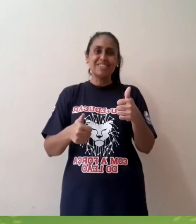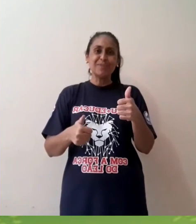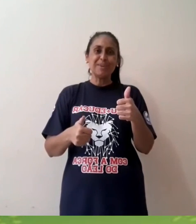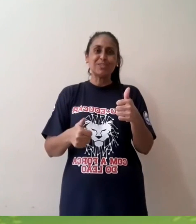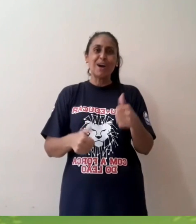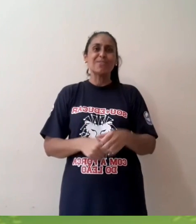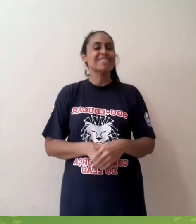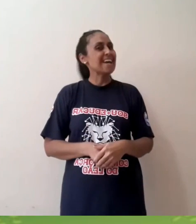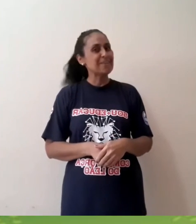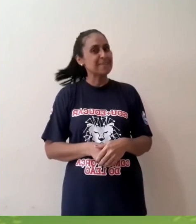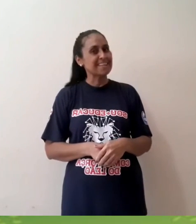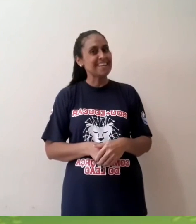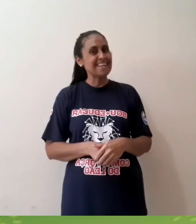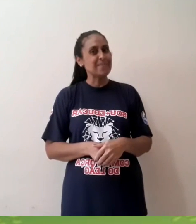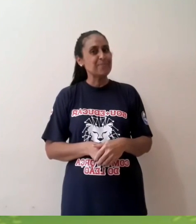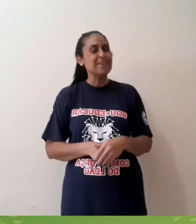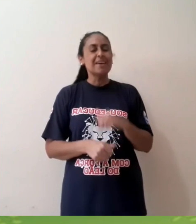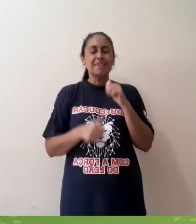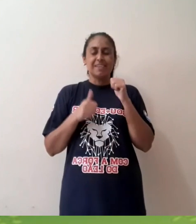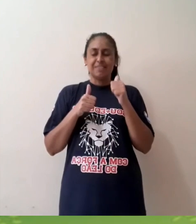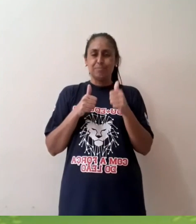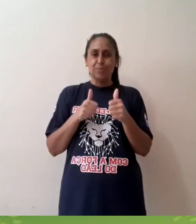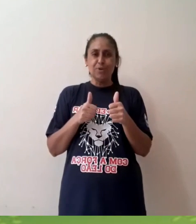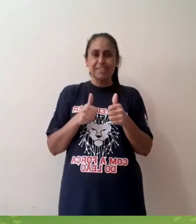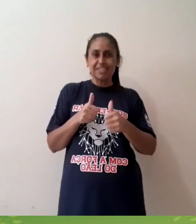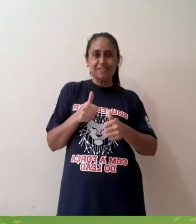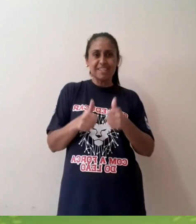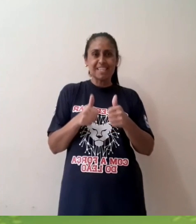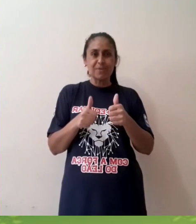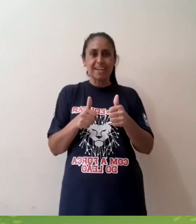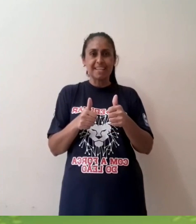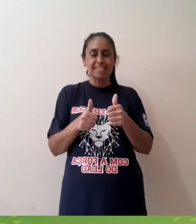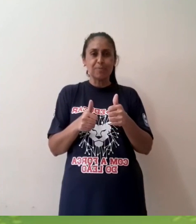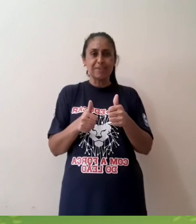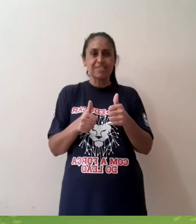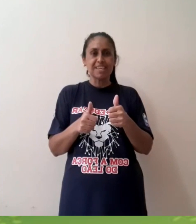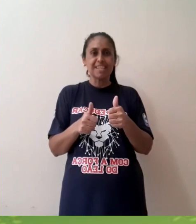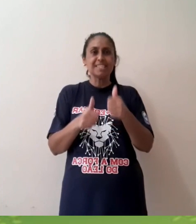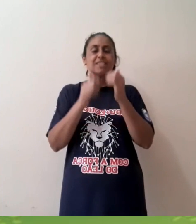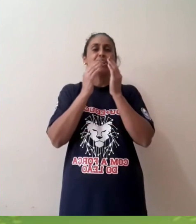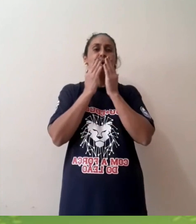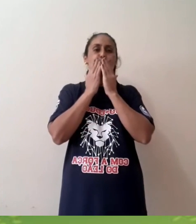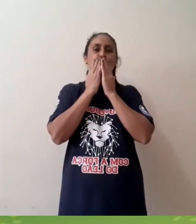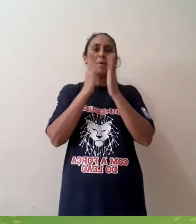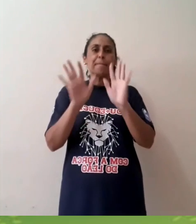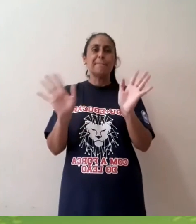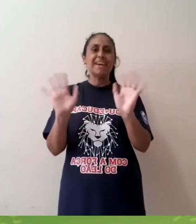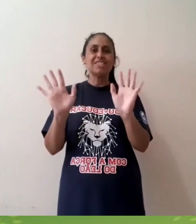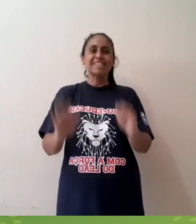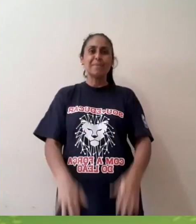Certinho, pessoal? Gostaram da brincadeira? Muita diversão em casa, então, para vocês. E, ó, beijo e até mais.